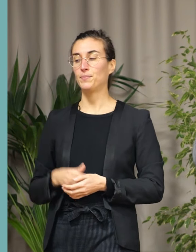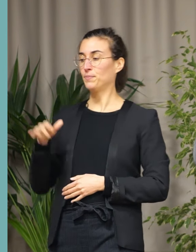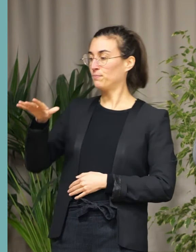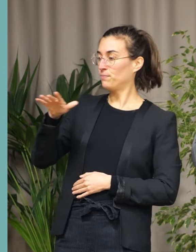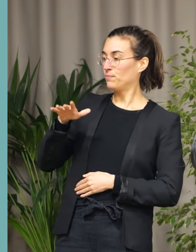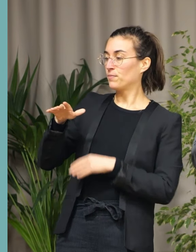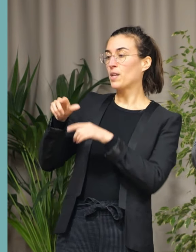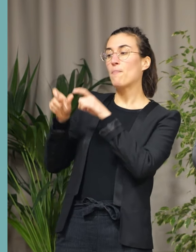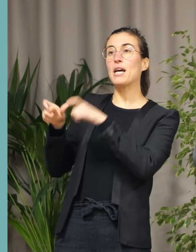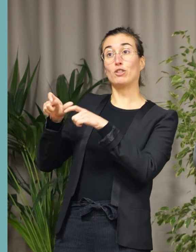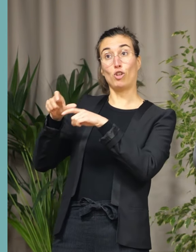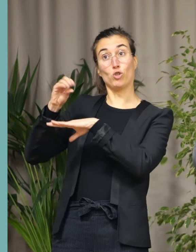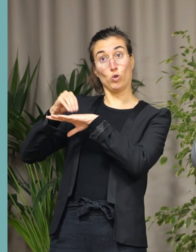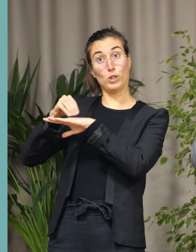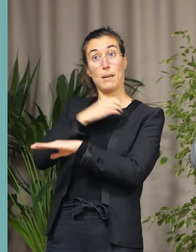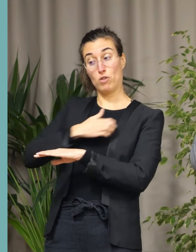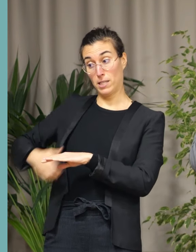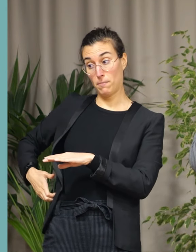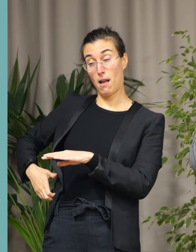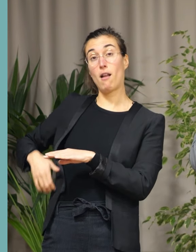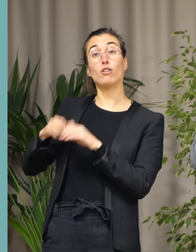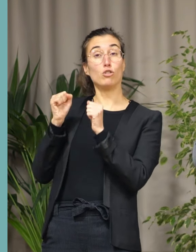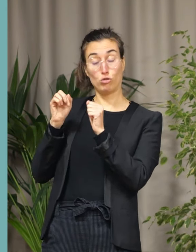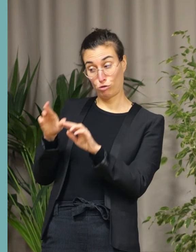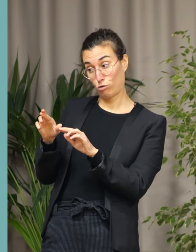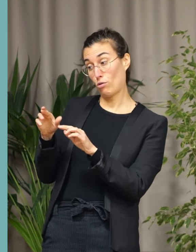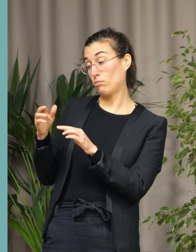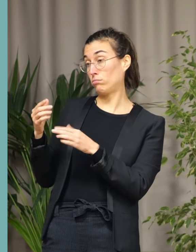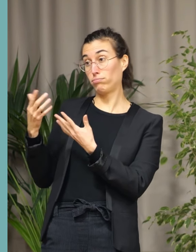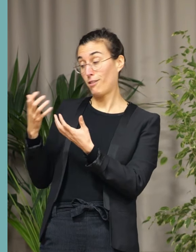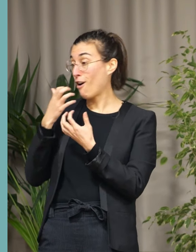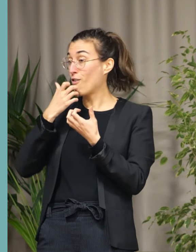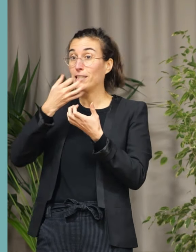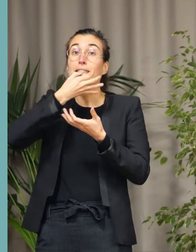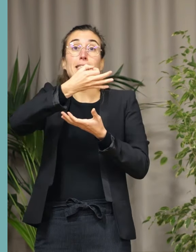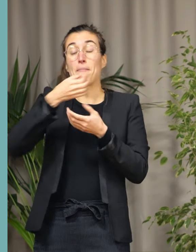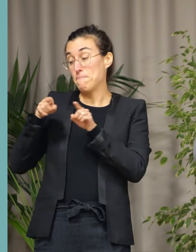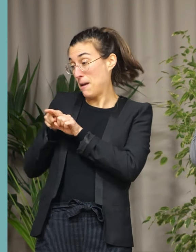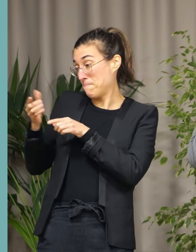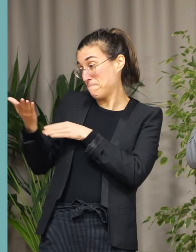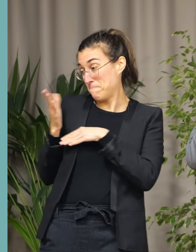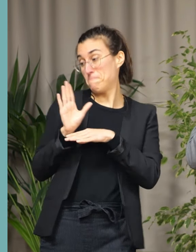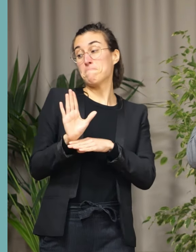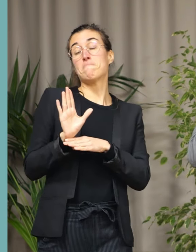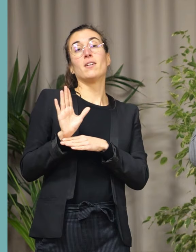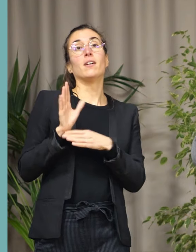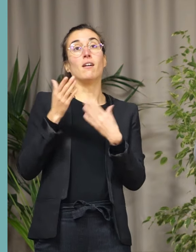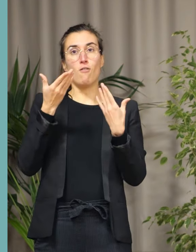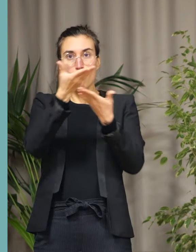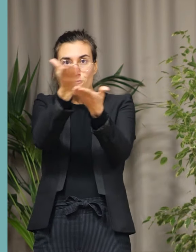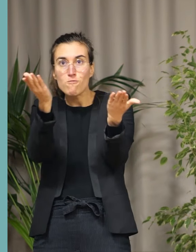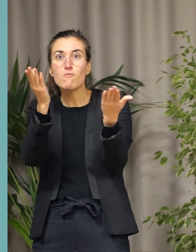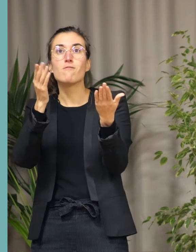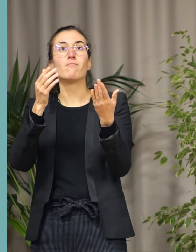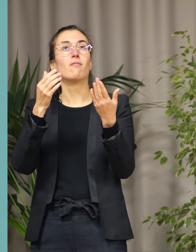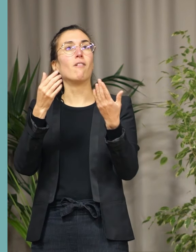moi, se joint à moi, oui, j'en suis sûr, pour vous souhaiter, vous, les forces vives de notre ville, les